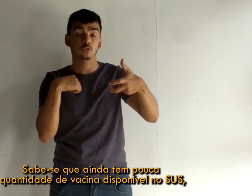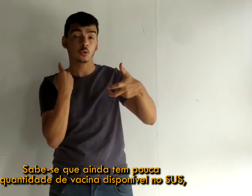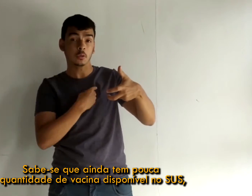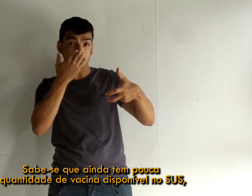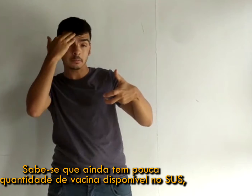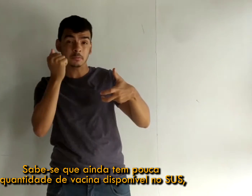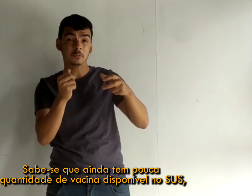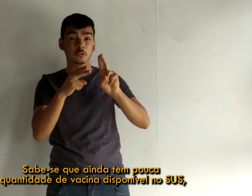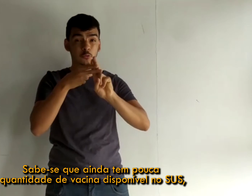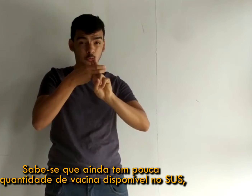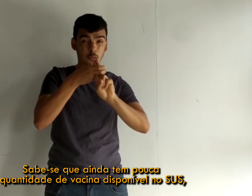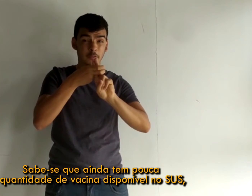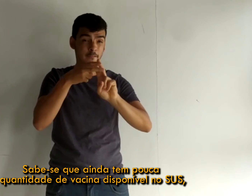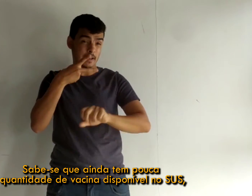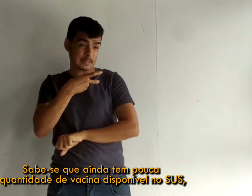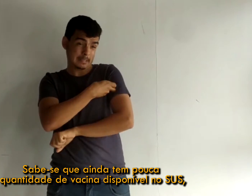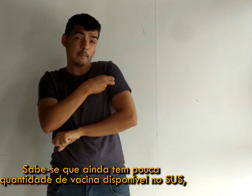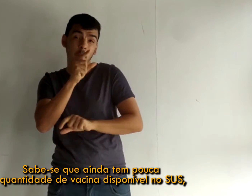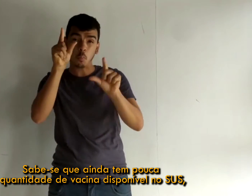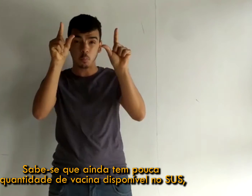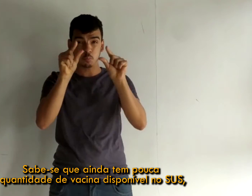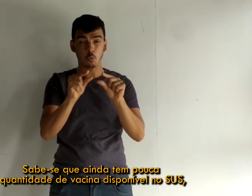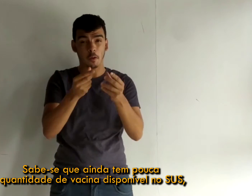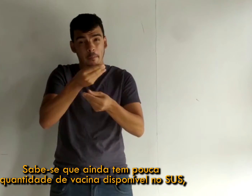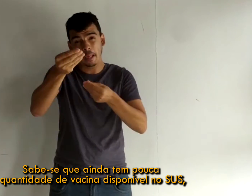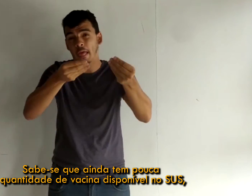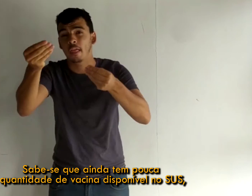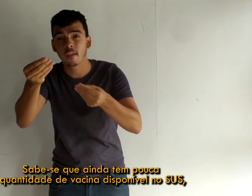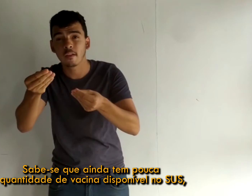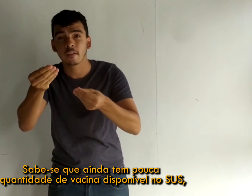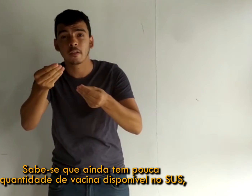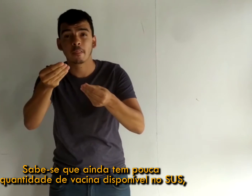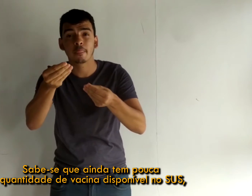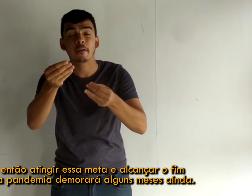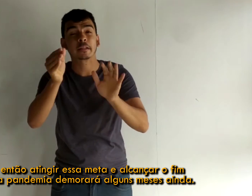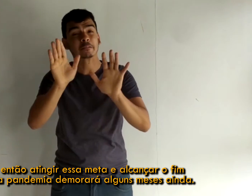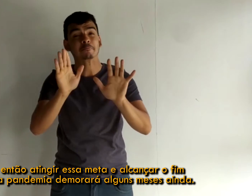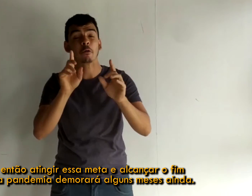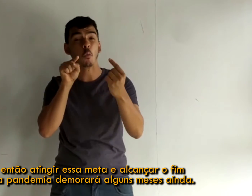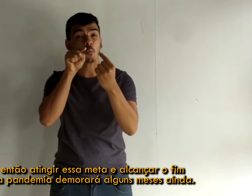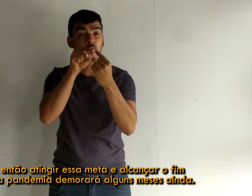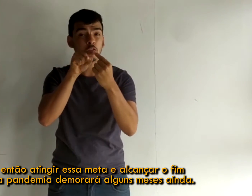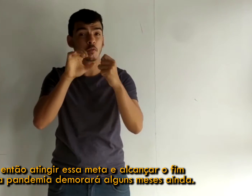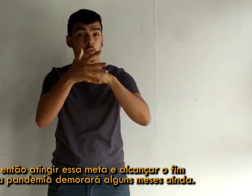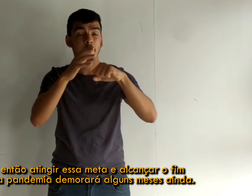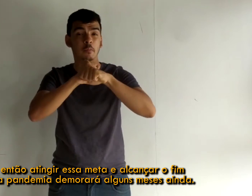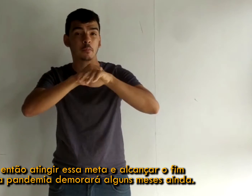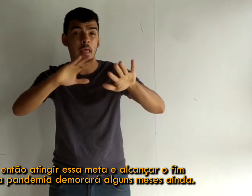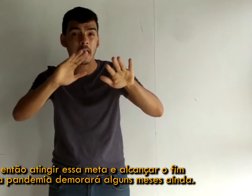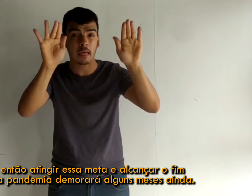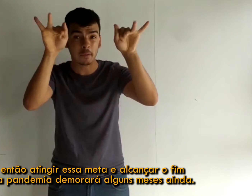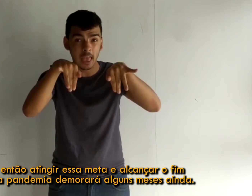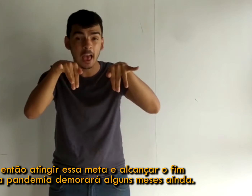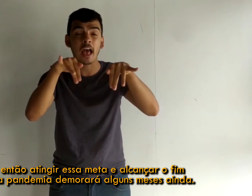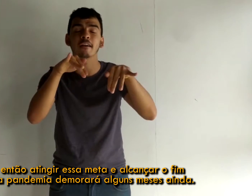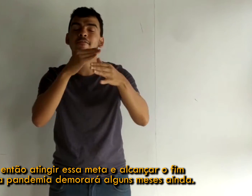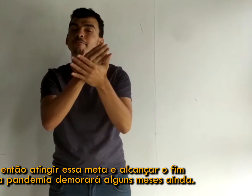Sabe-se que ainda tem pouca quantidade de vacina disponível no SUS. Então, atingir essa meta e alcançar o fim da pandemia